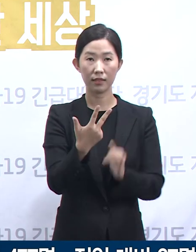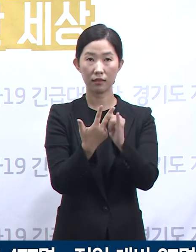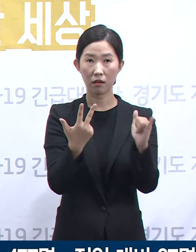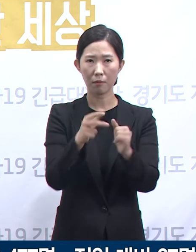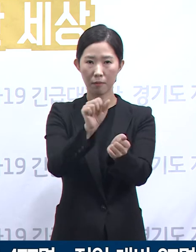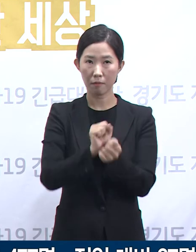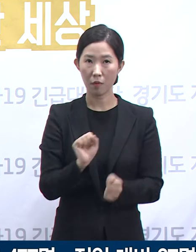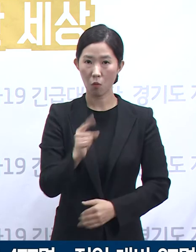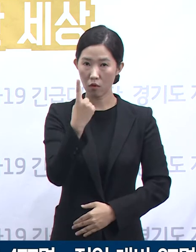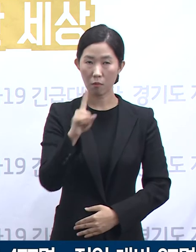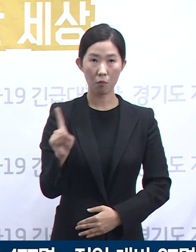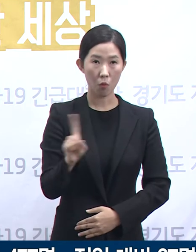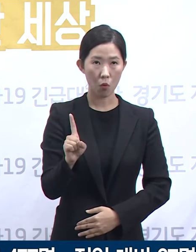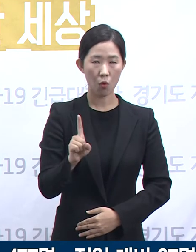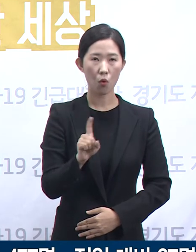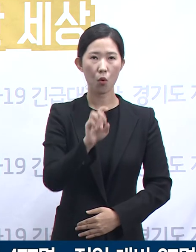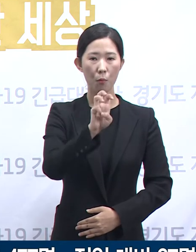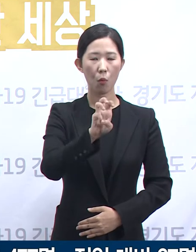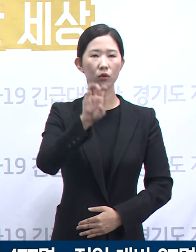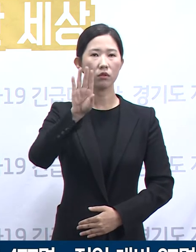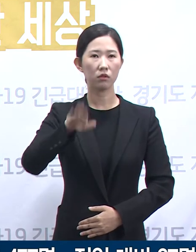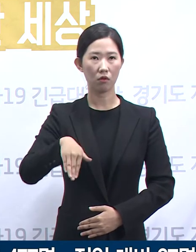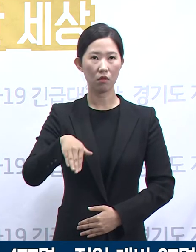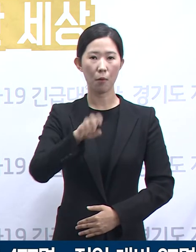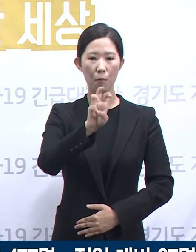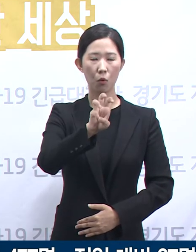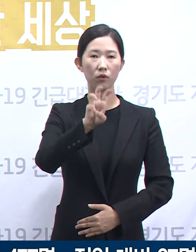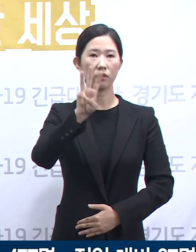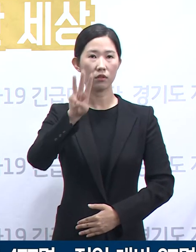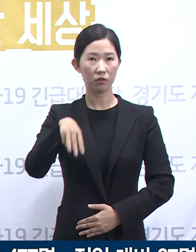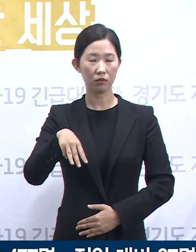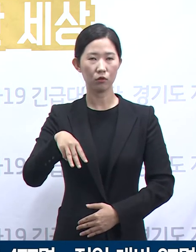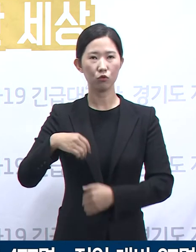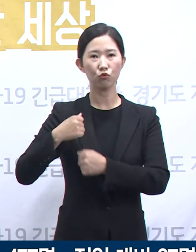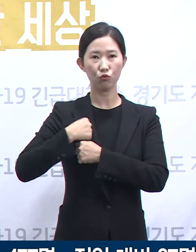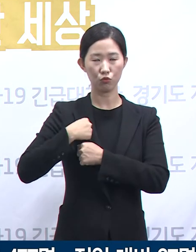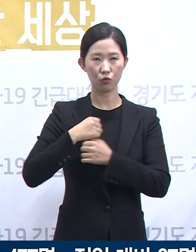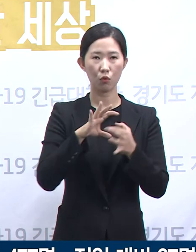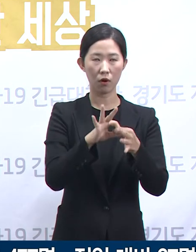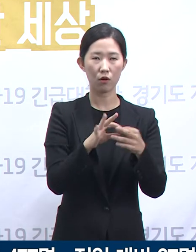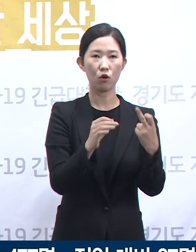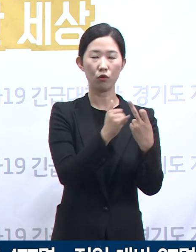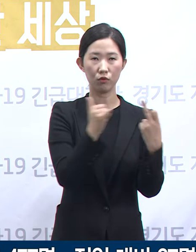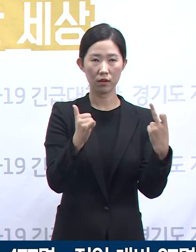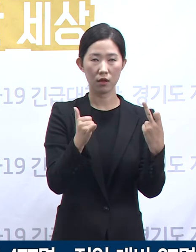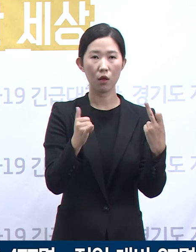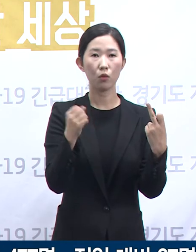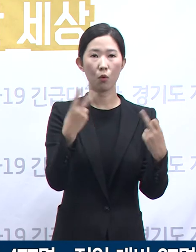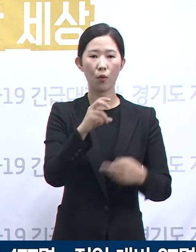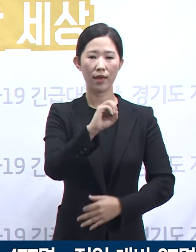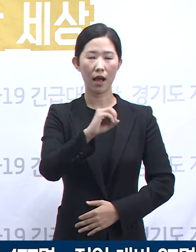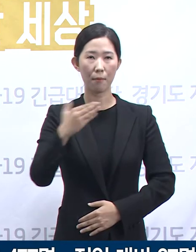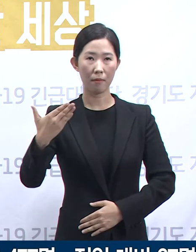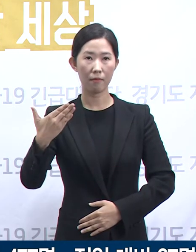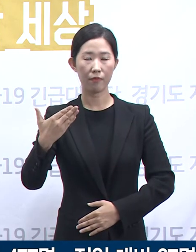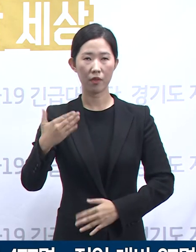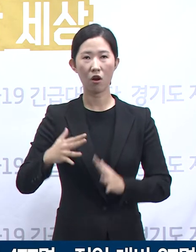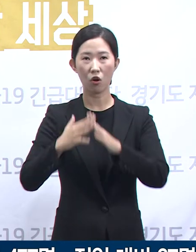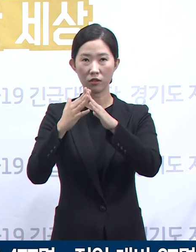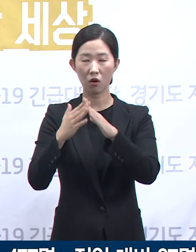포천 군부대 관련된 12명, 양평군 건설업 근로자 관련 3명 등 총